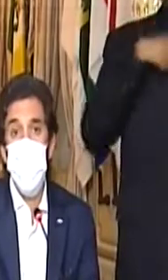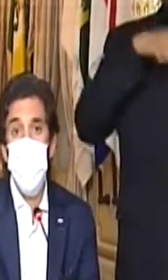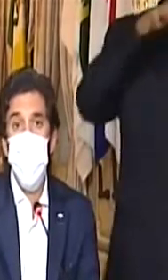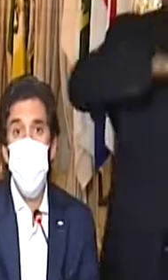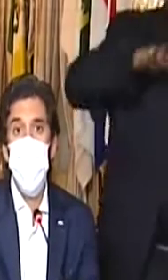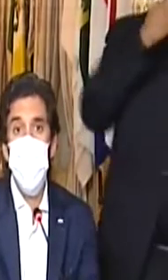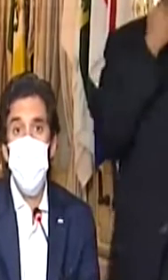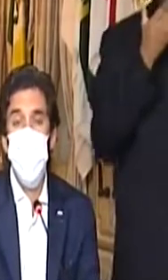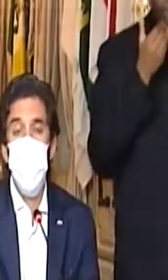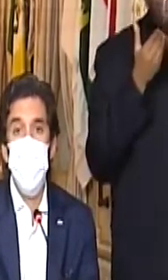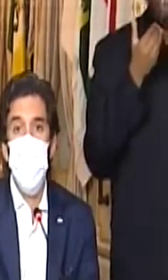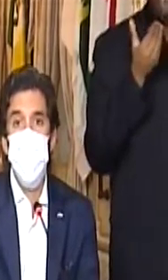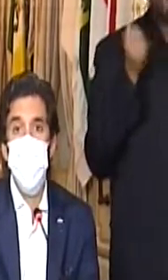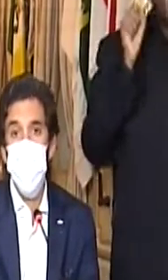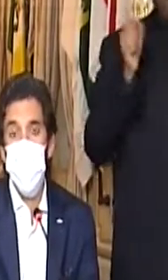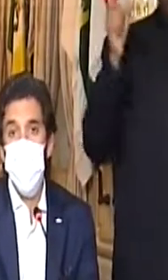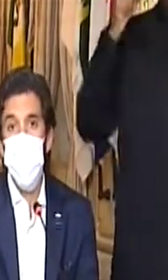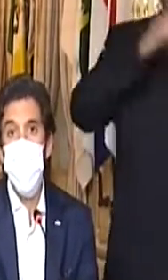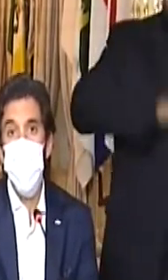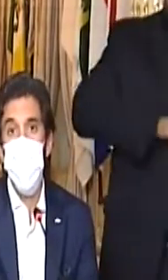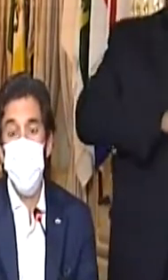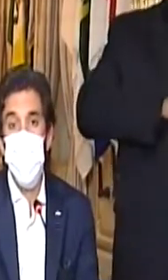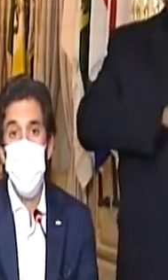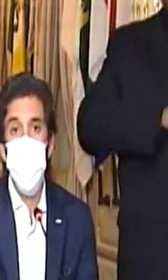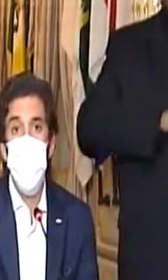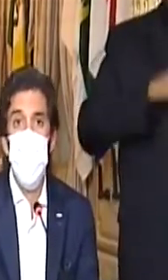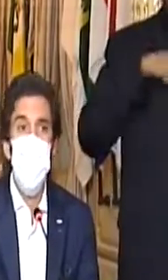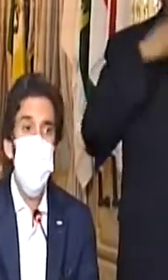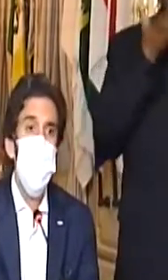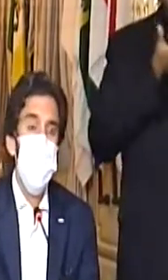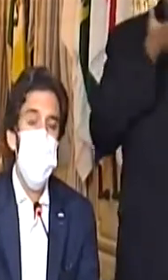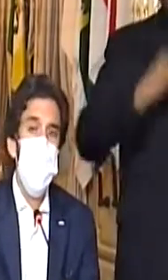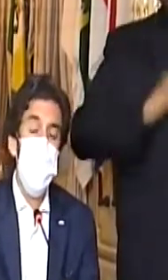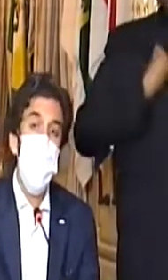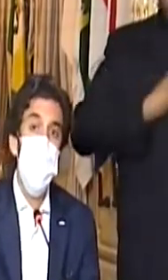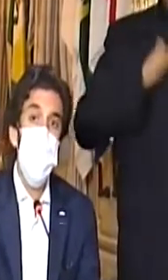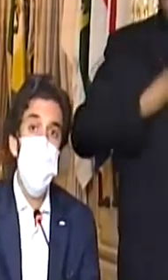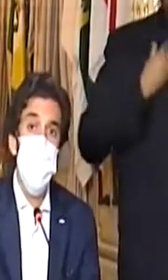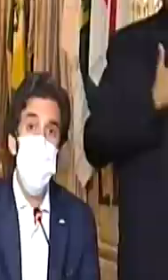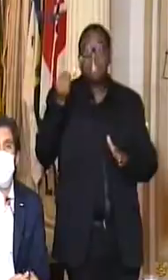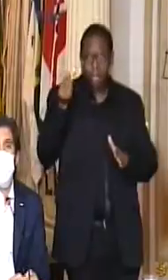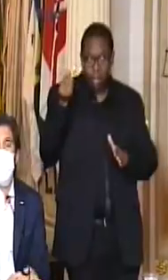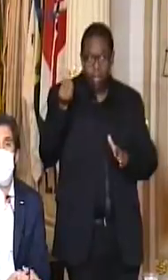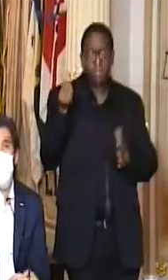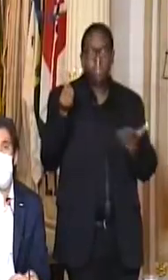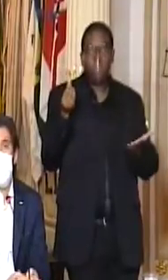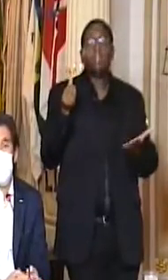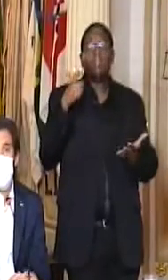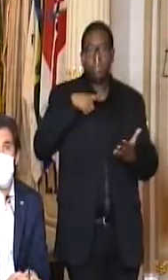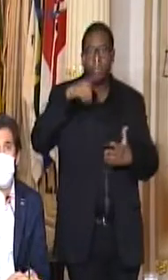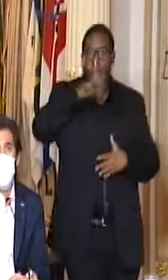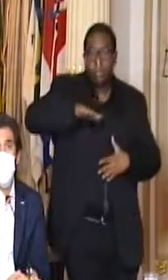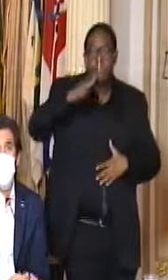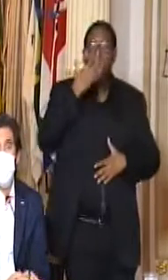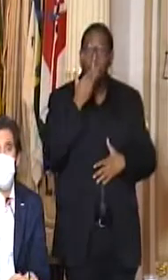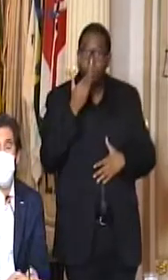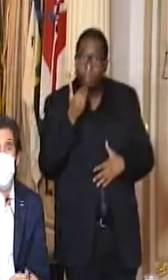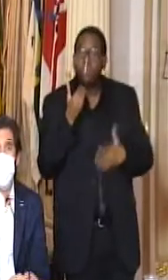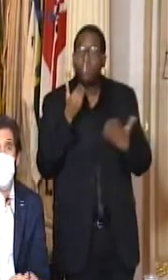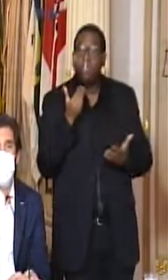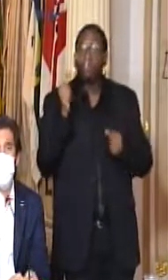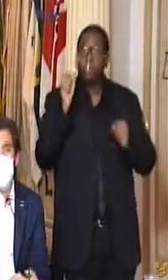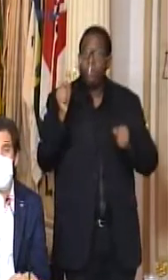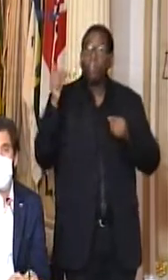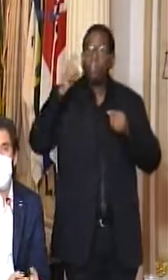secretário de Desenvolvimento Econômico, a etapa seguinte do plano de reabertura de atividades só deve acontecer no dia 20,